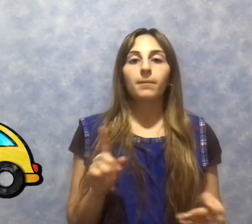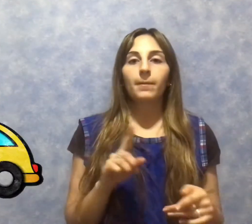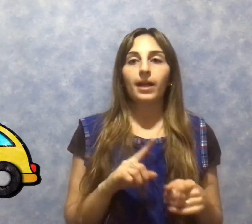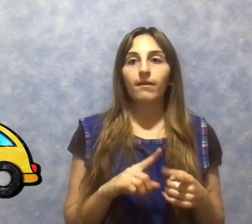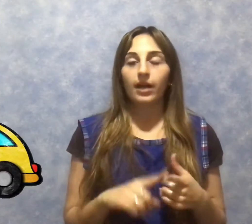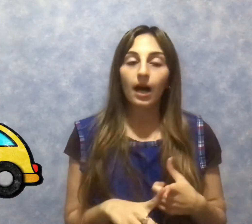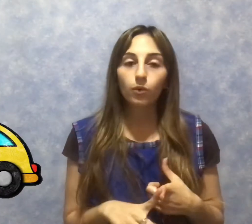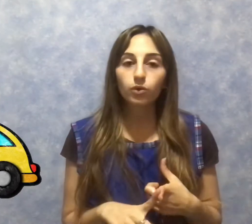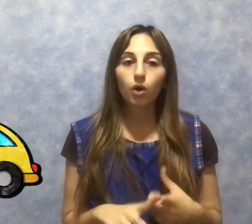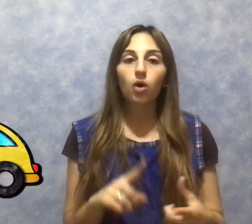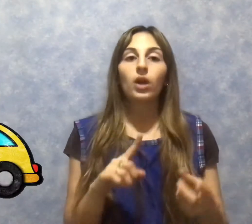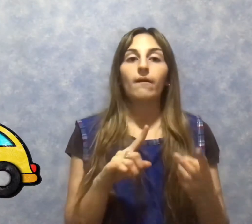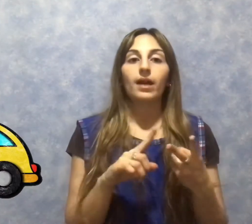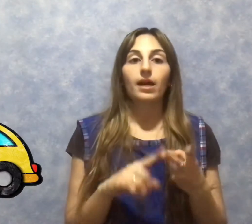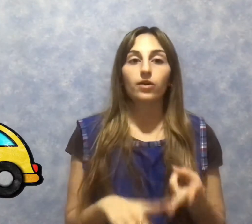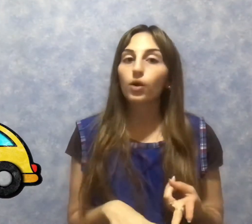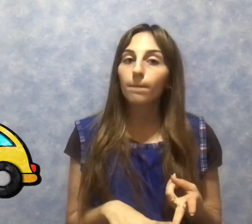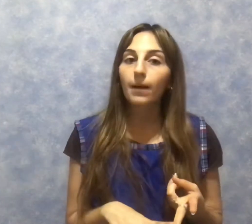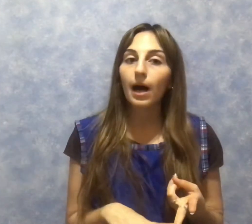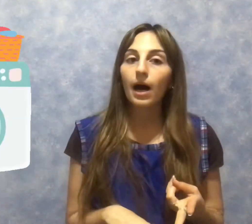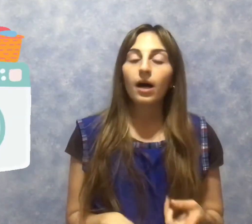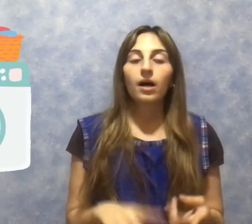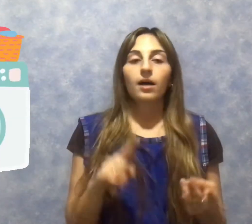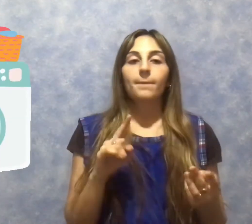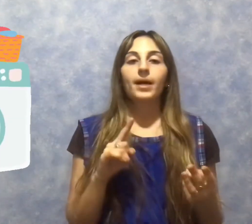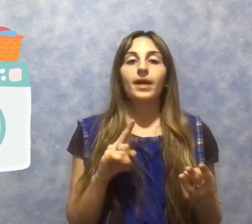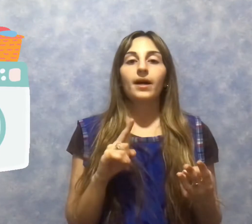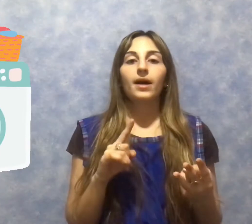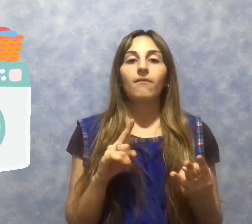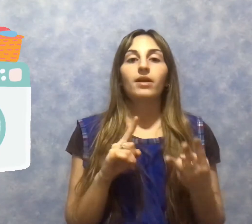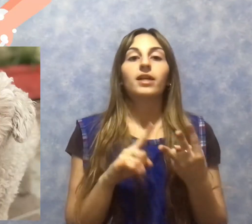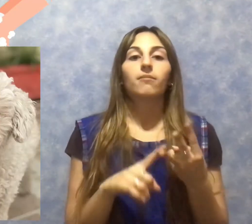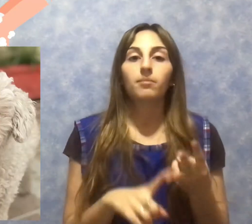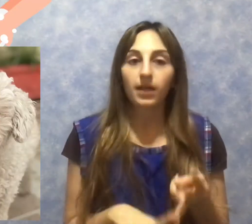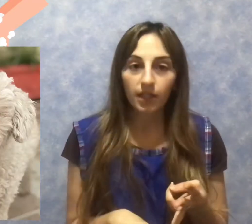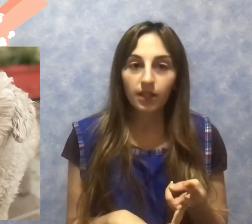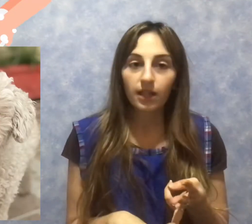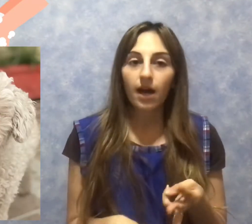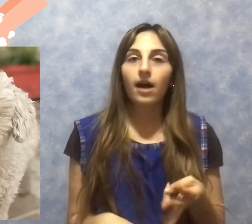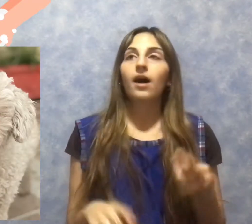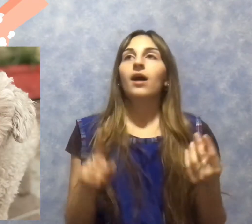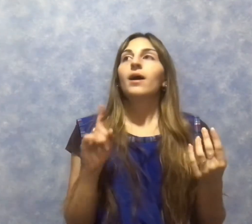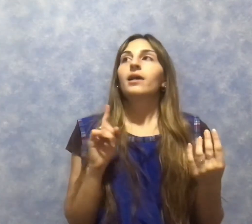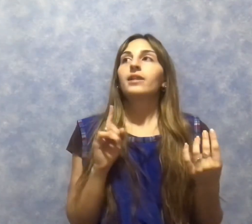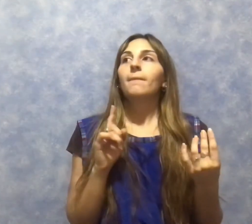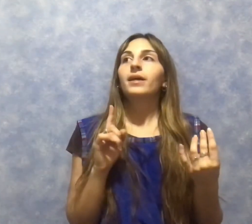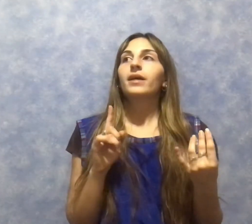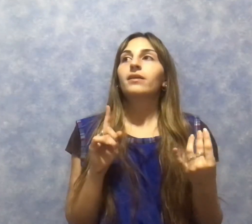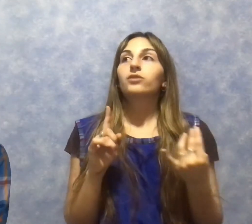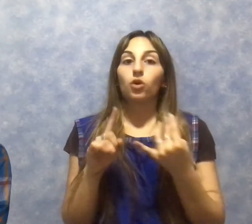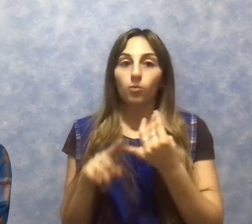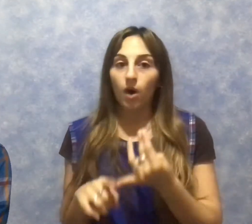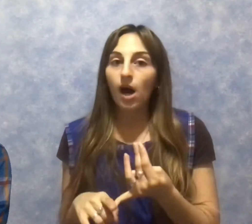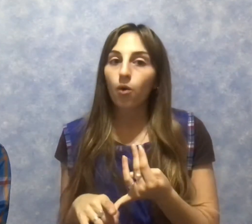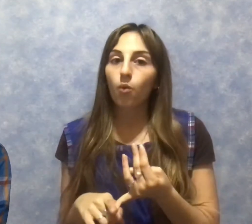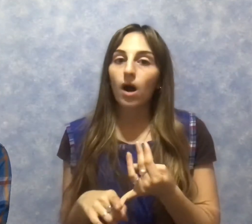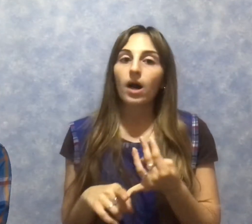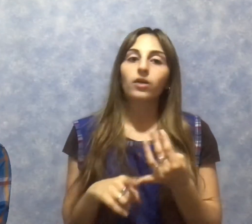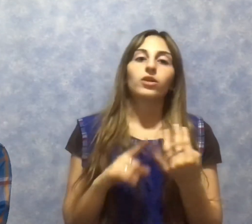para lavar el auto, lavar la ropa, para bañar a mi perrita, también tomo agua, con esa